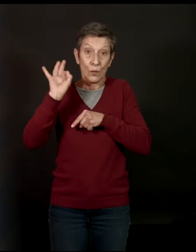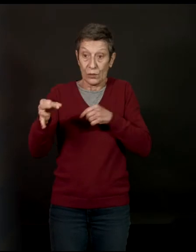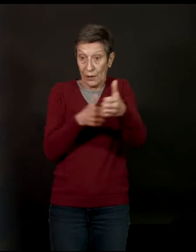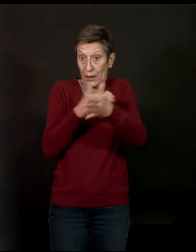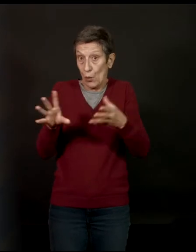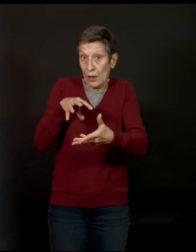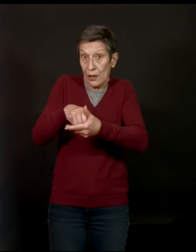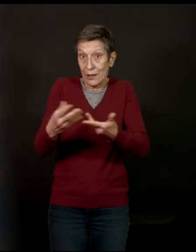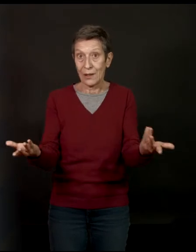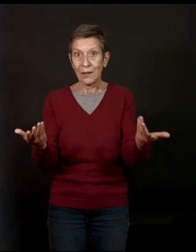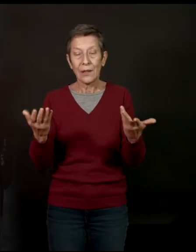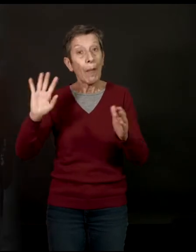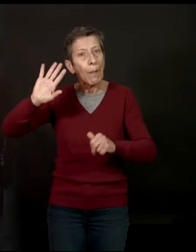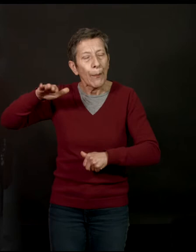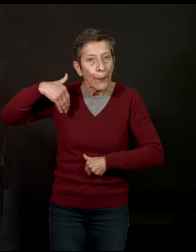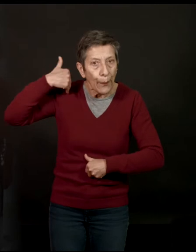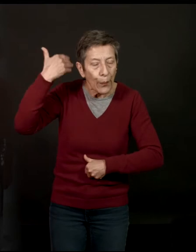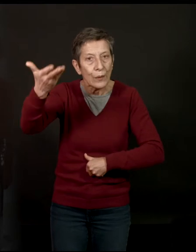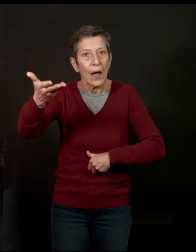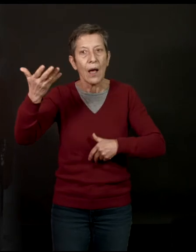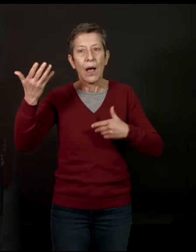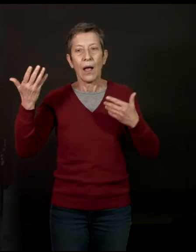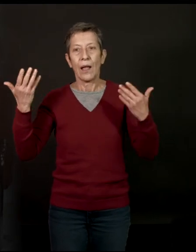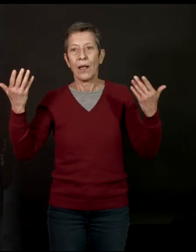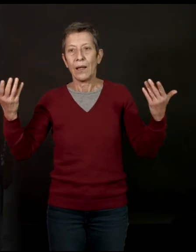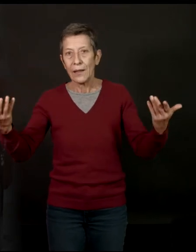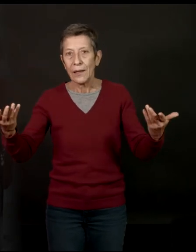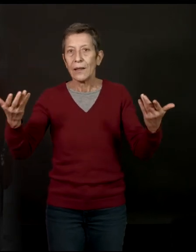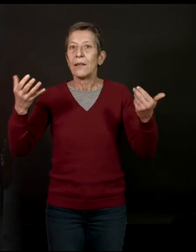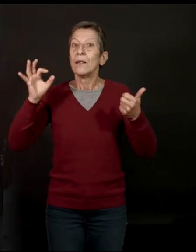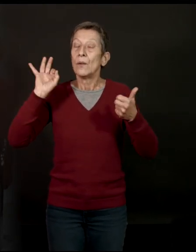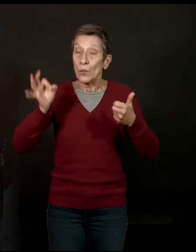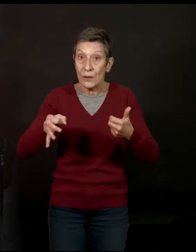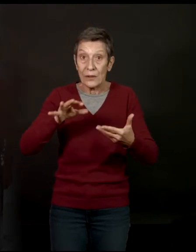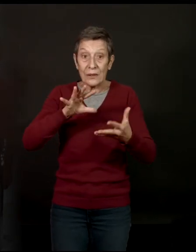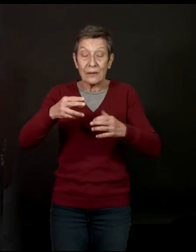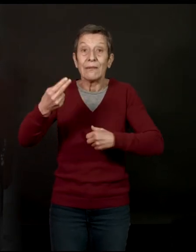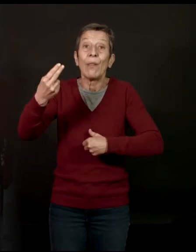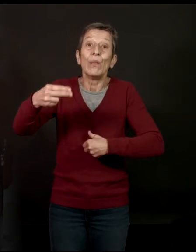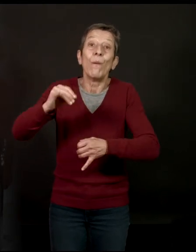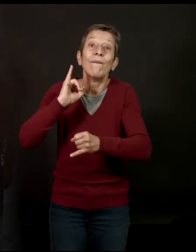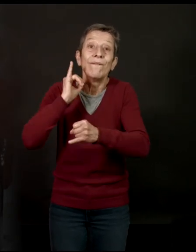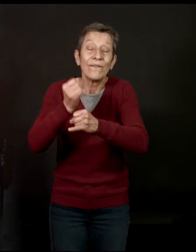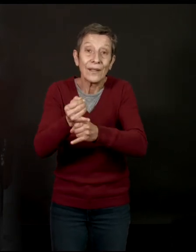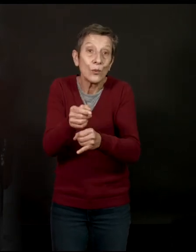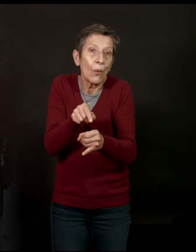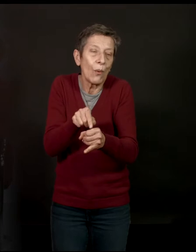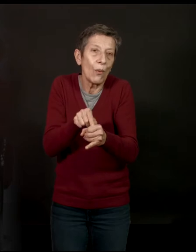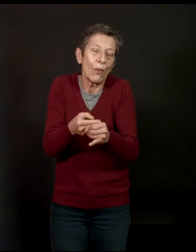catégorie. Et ça n'est que plus tard qu'il y eu la non-fiction, comme on la raconte, comme on l